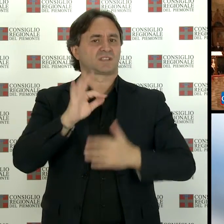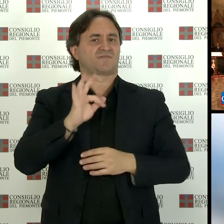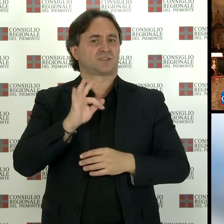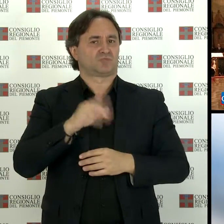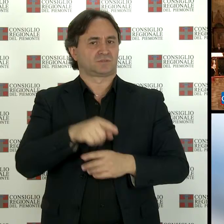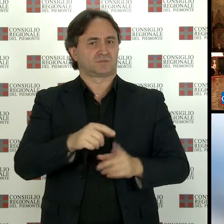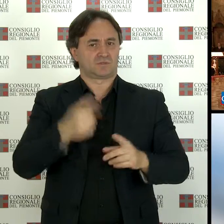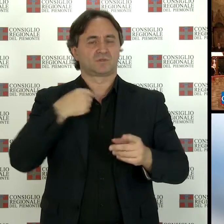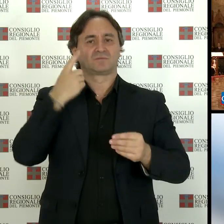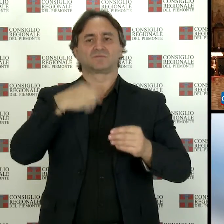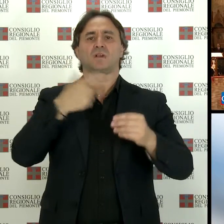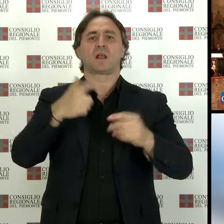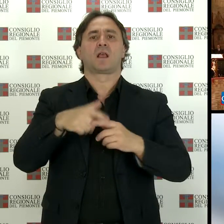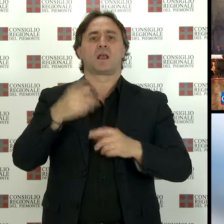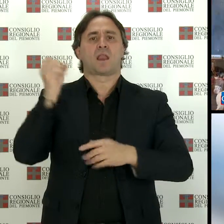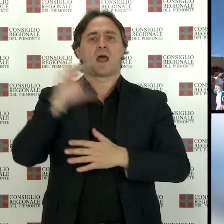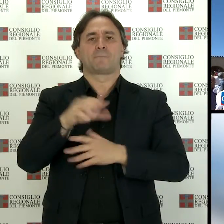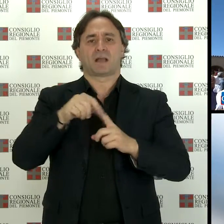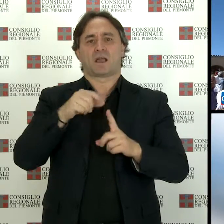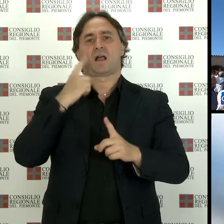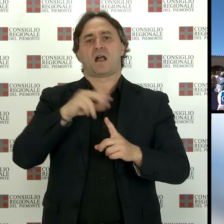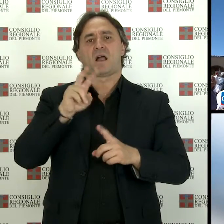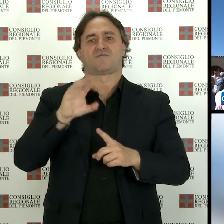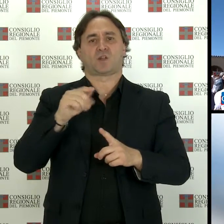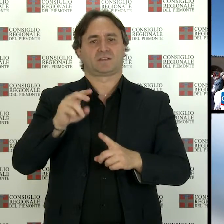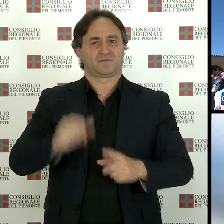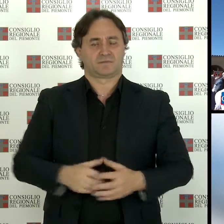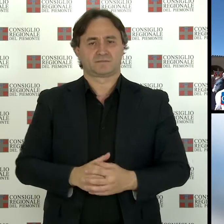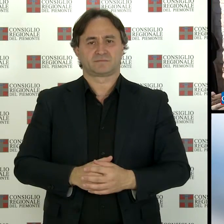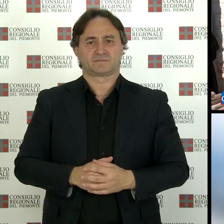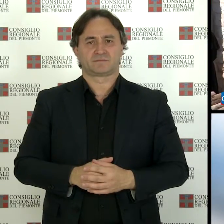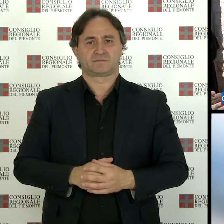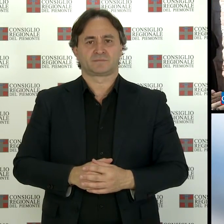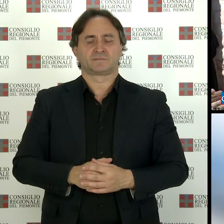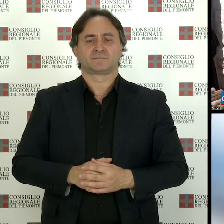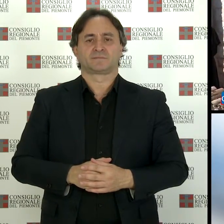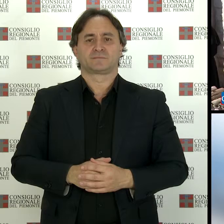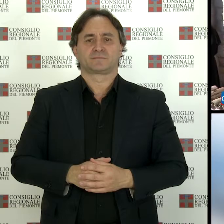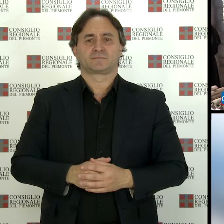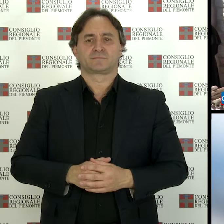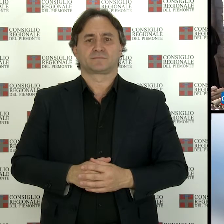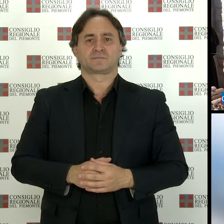'accensione della lampada votiva Al termine, i discorsi ufficiali sulla loggia del Sacro Convento